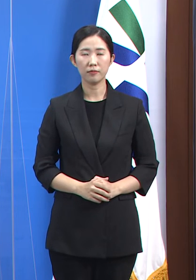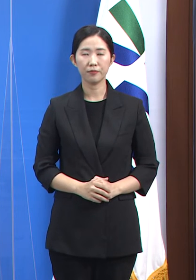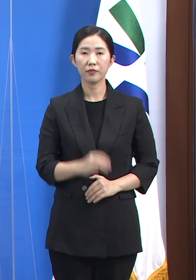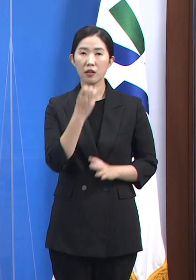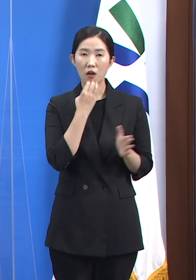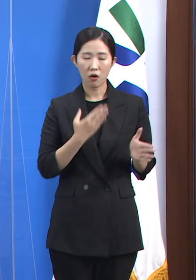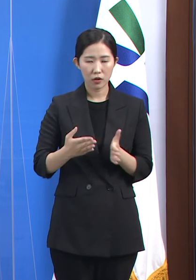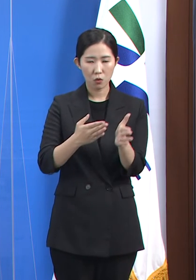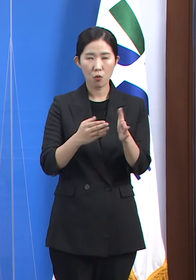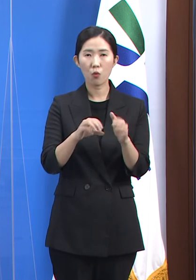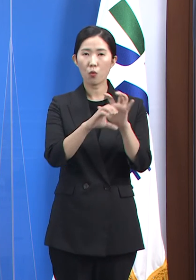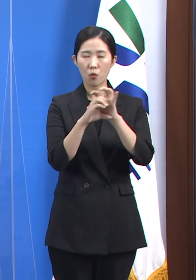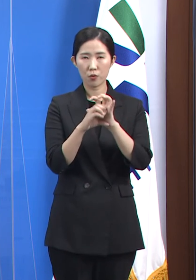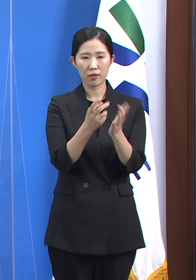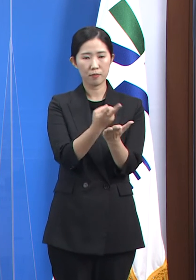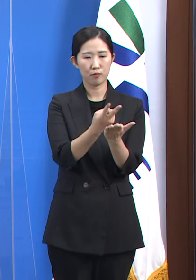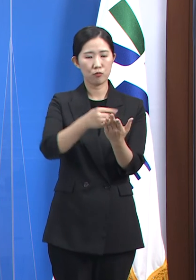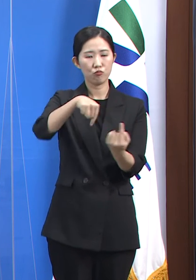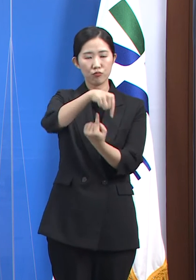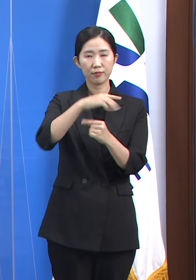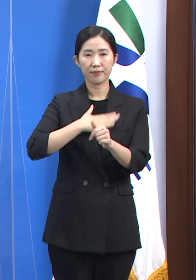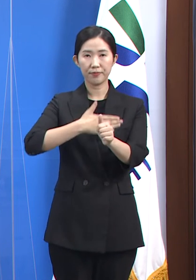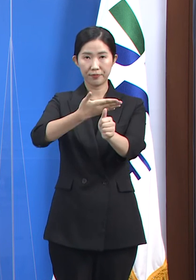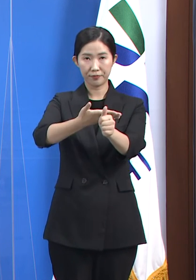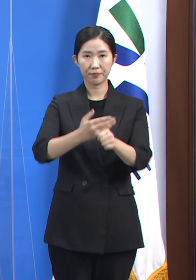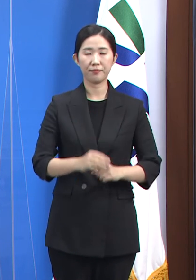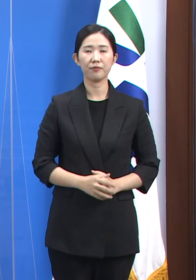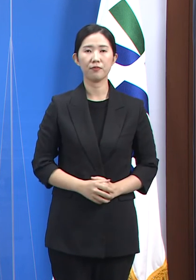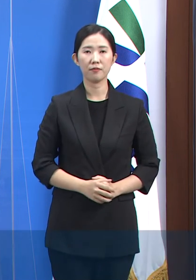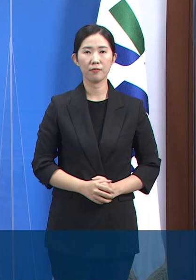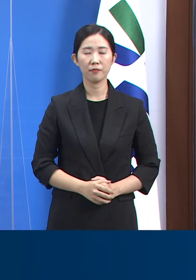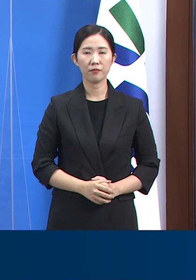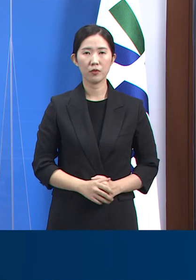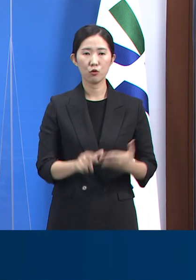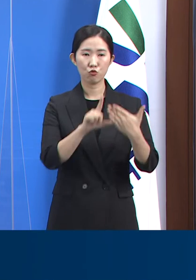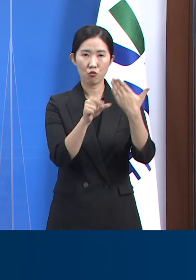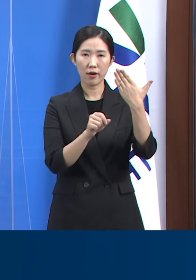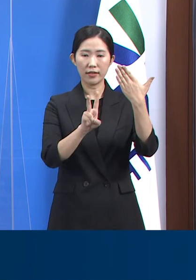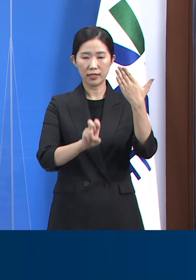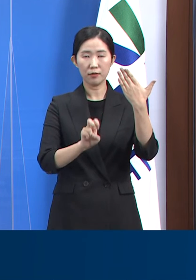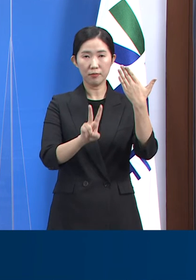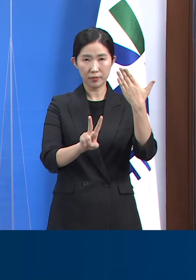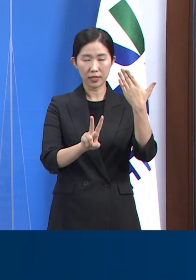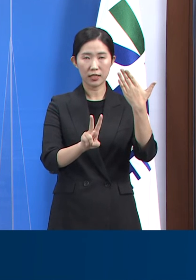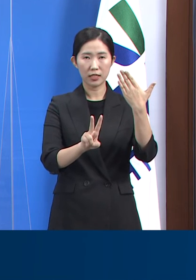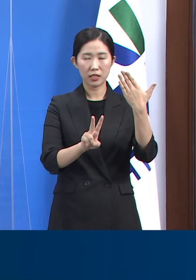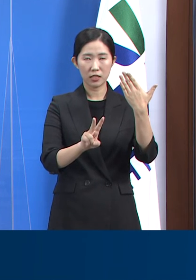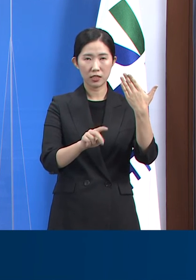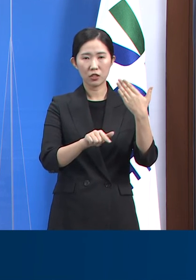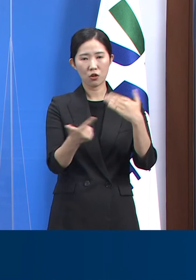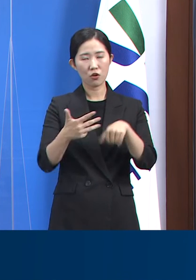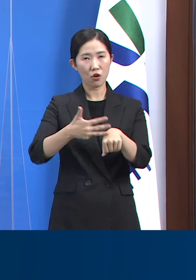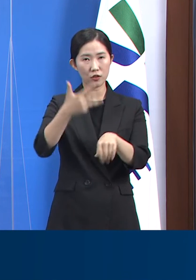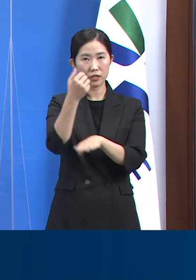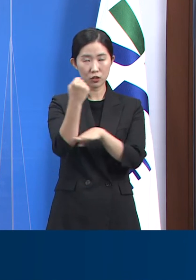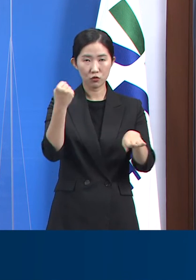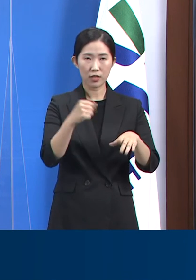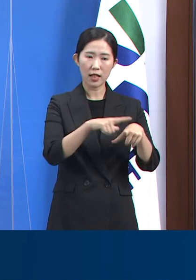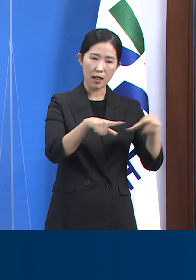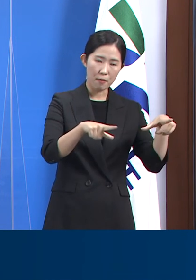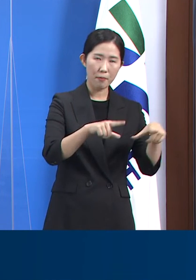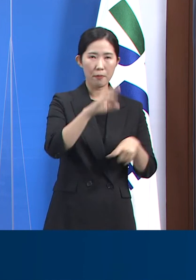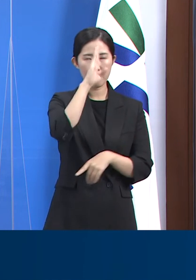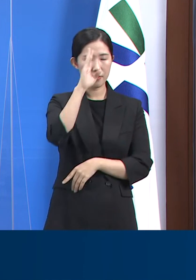경기도 코로나19 병상 운용 현황에 대하여 말씀드리겠습니다. 9월 22일 20시 기준 일반과 중증 환자